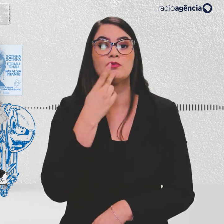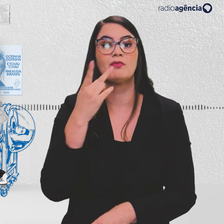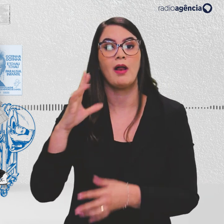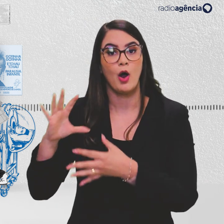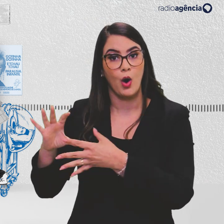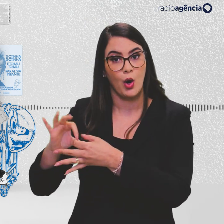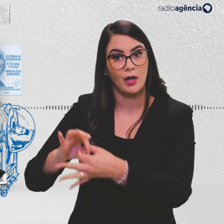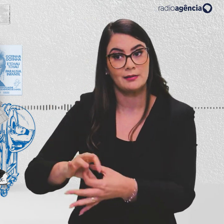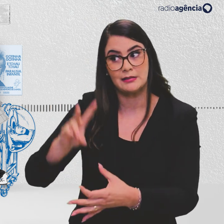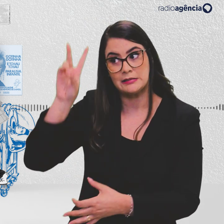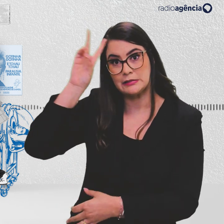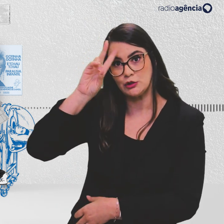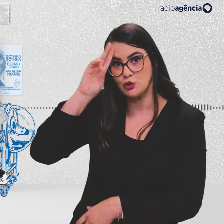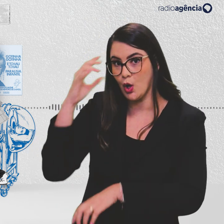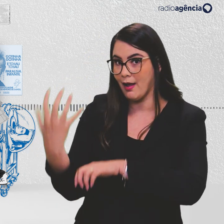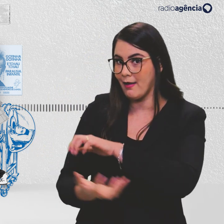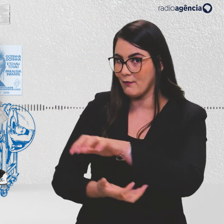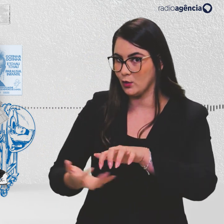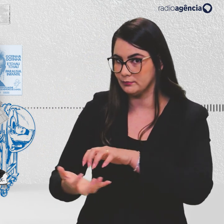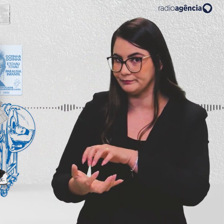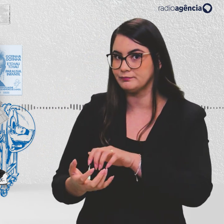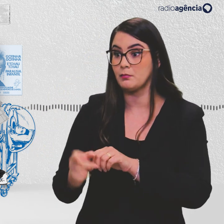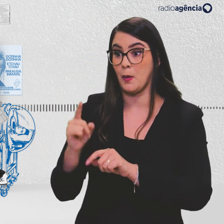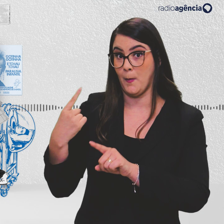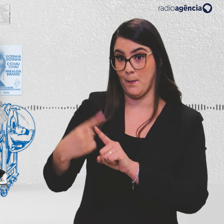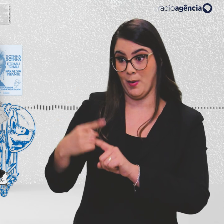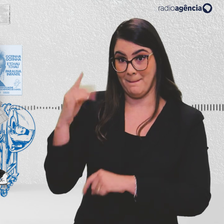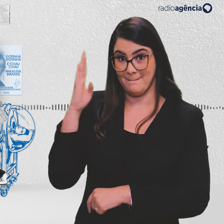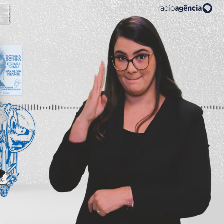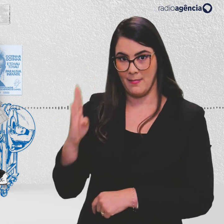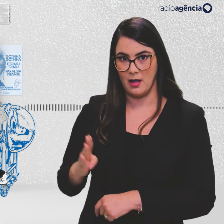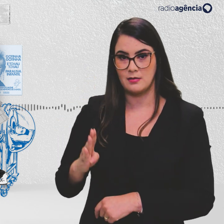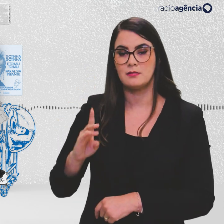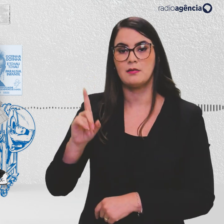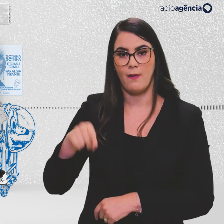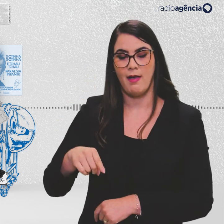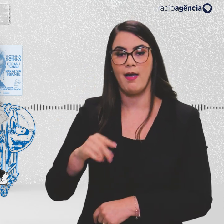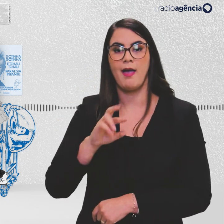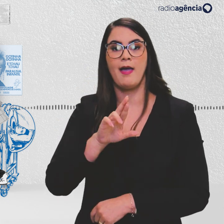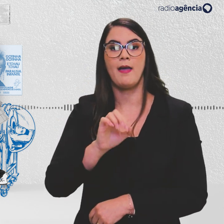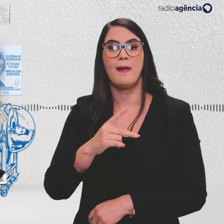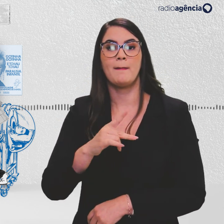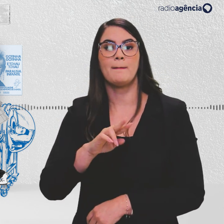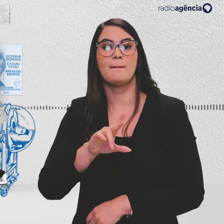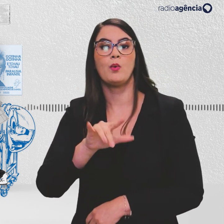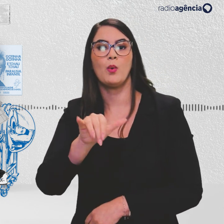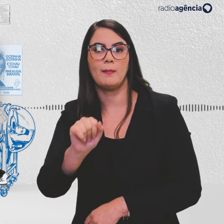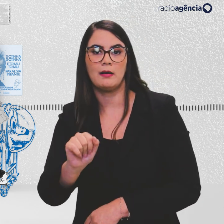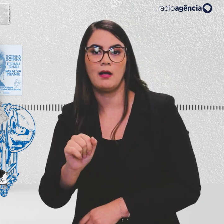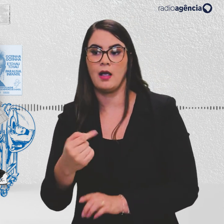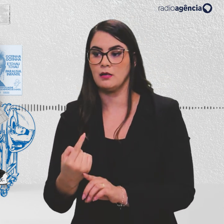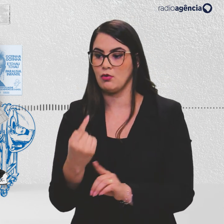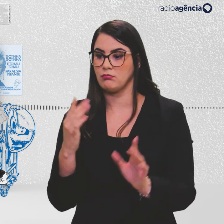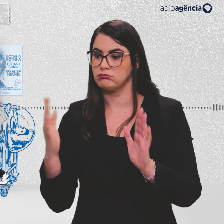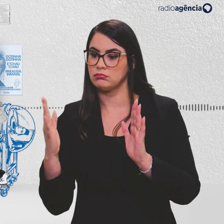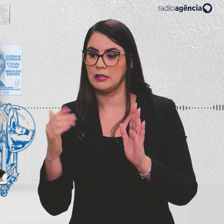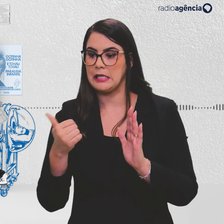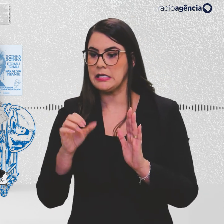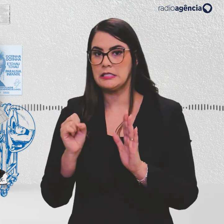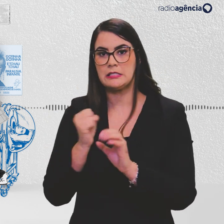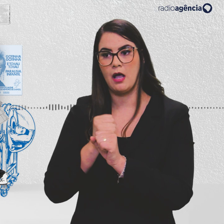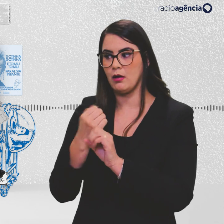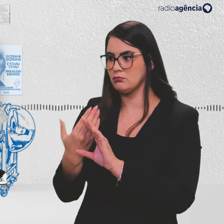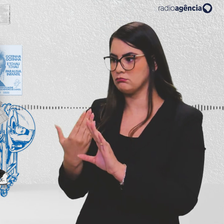contexto histórico da revolta. O Brasil tinha se tornado uma república apenas 15 anos antes e ainda